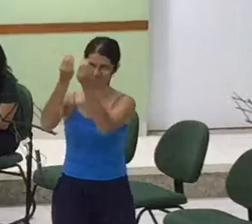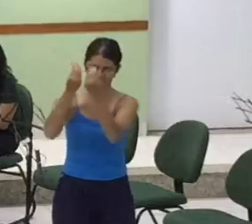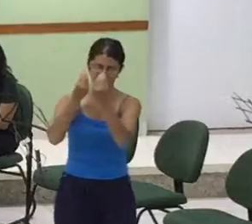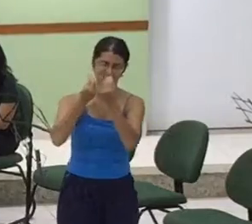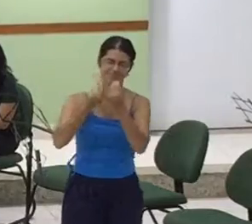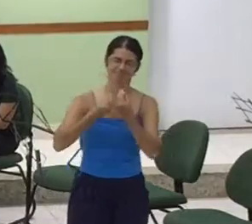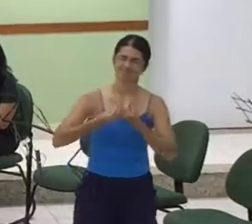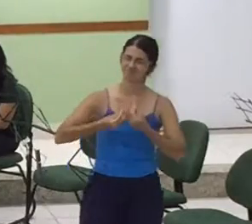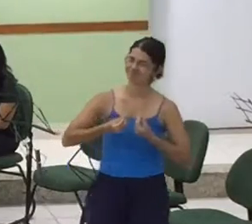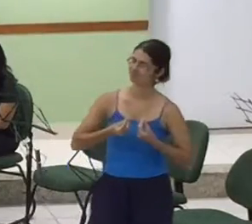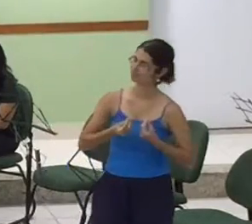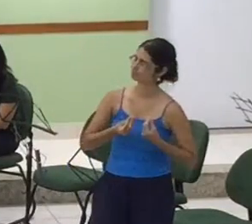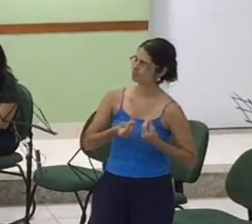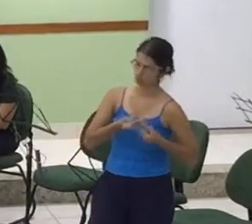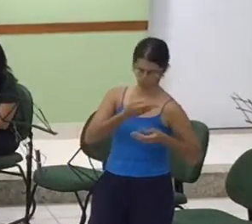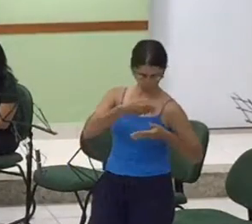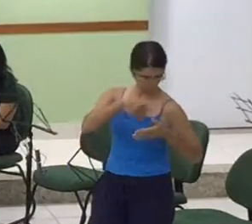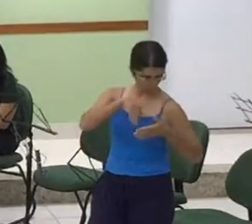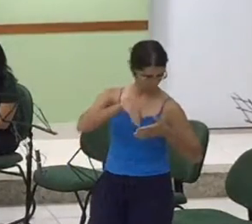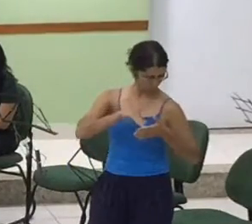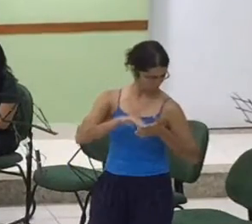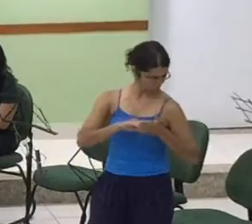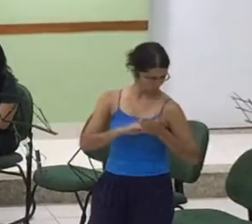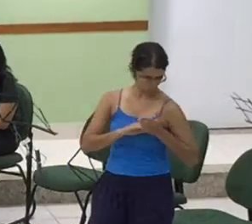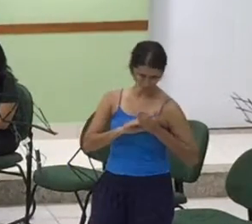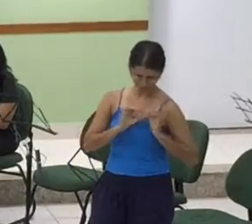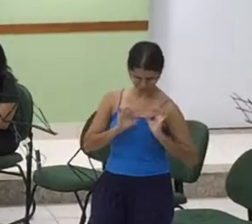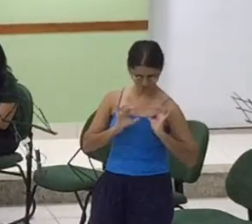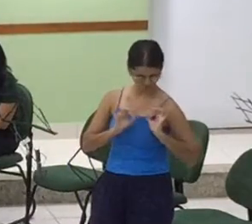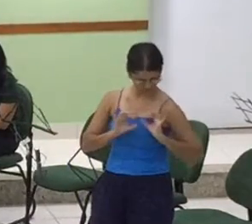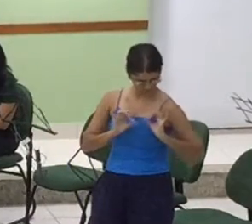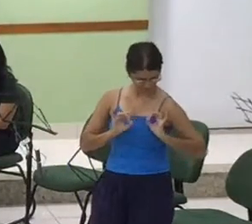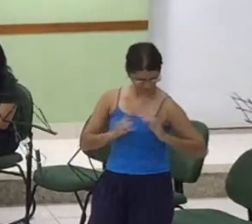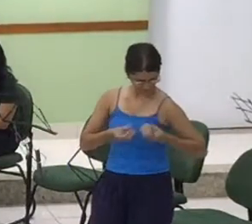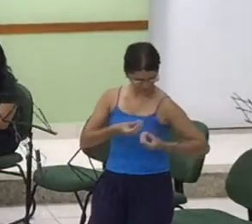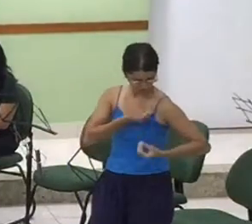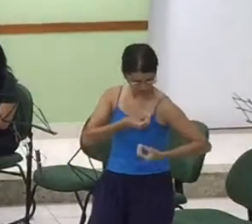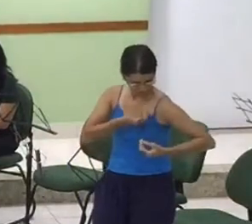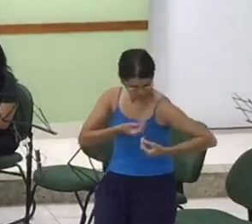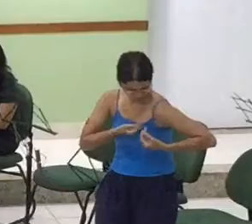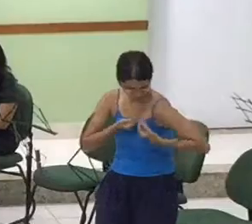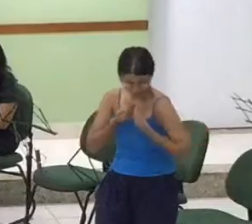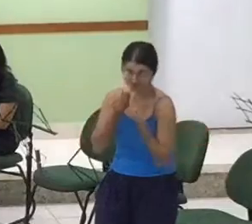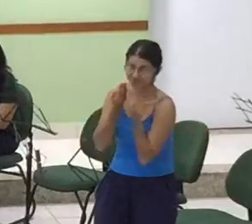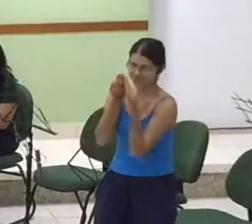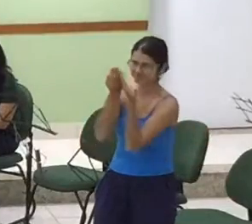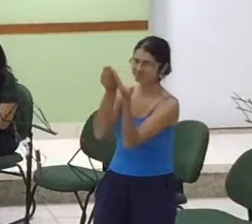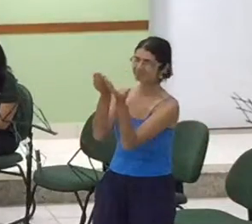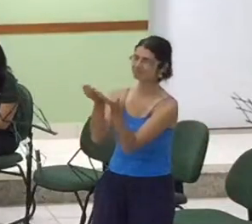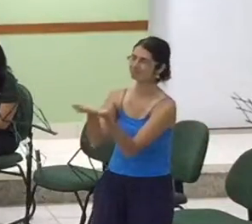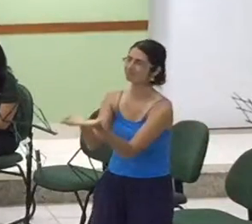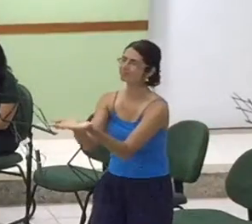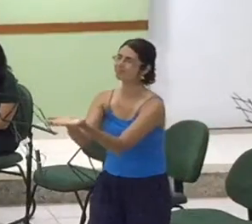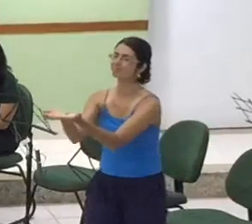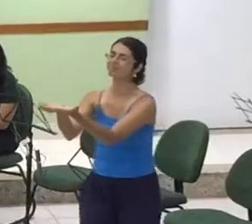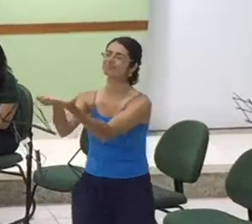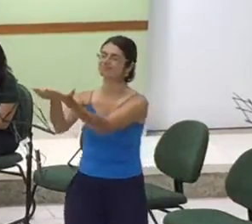creia em amor Toma o tesouro seu Para